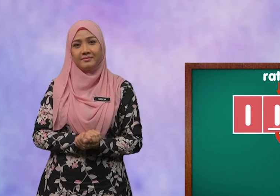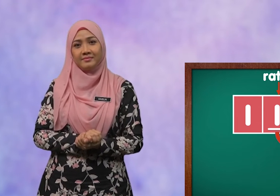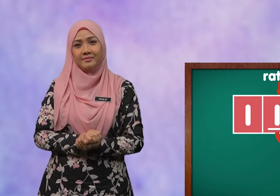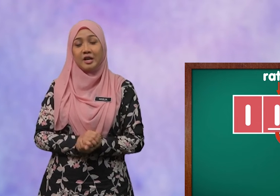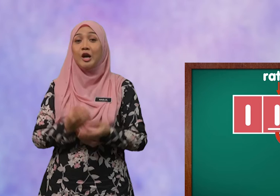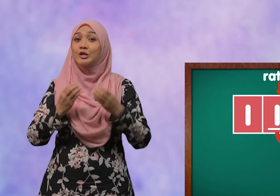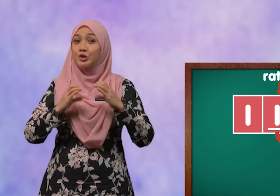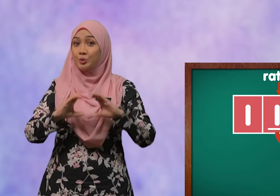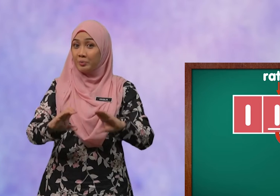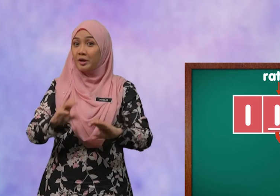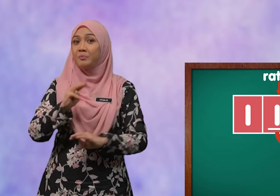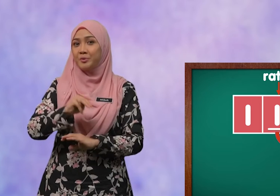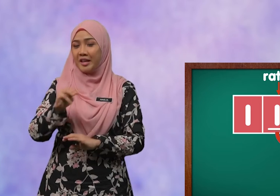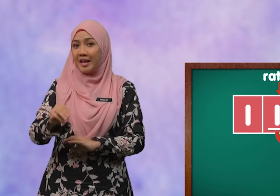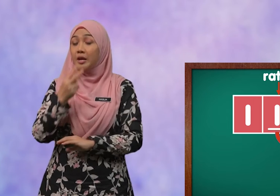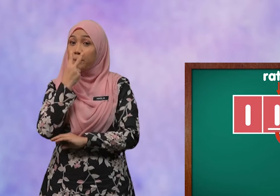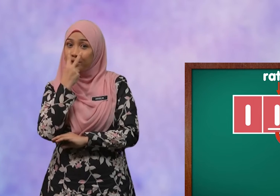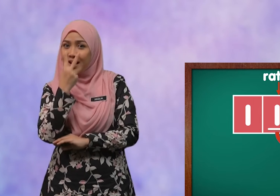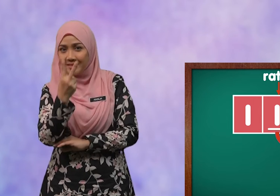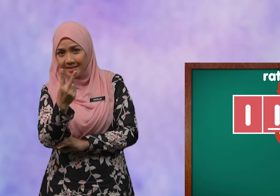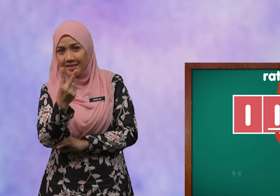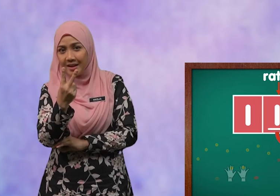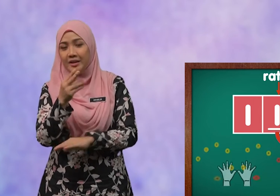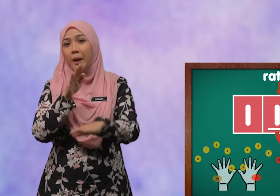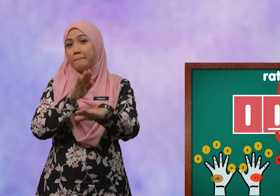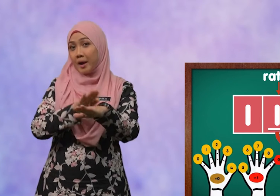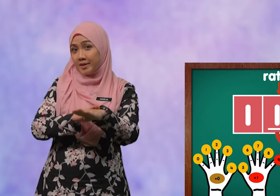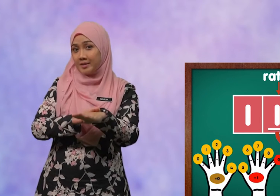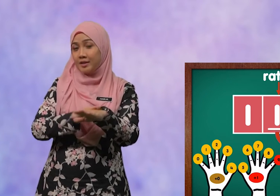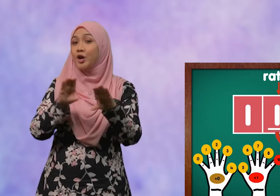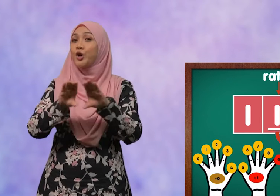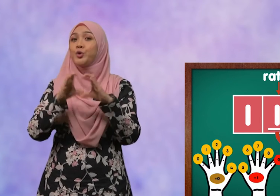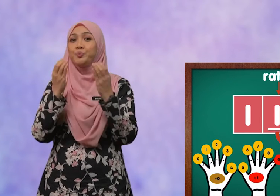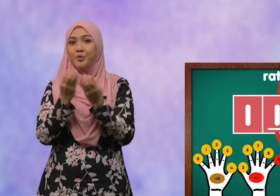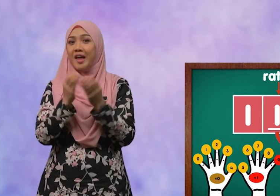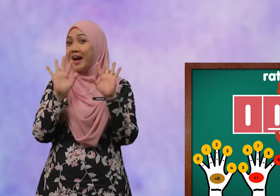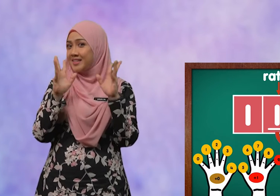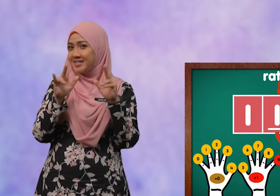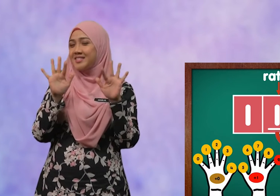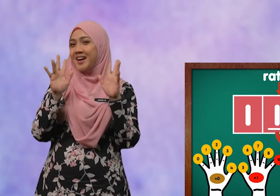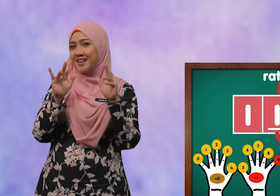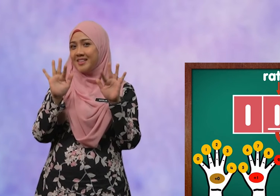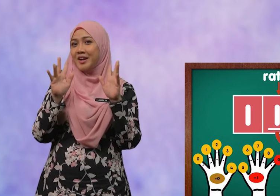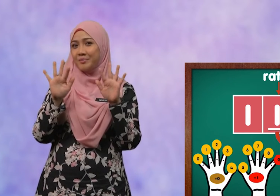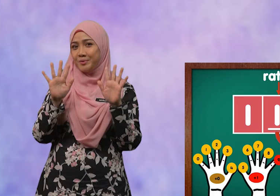Cuba, murid, perhatikan pada kumpulan cari kamu.